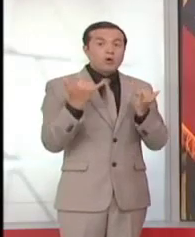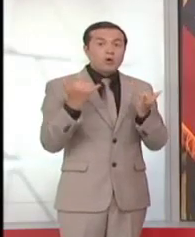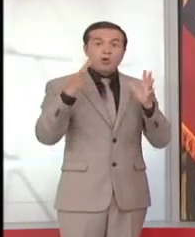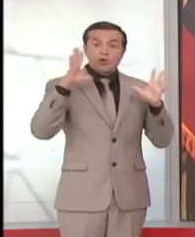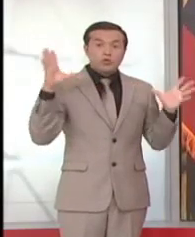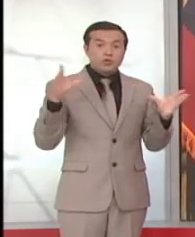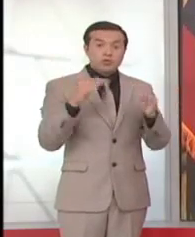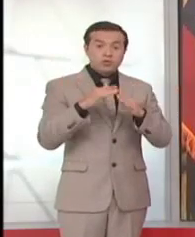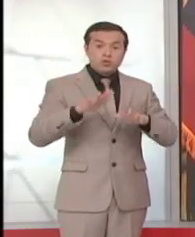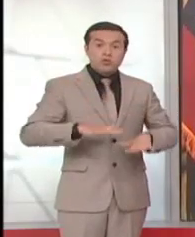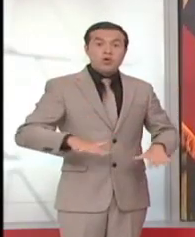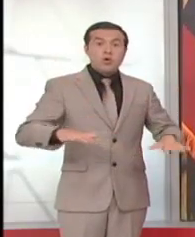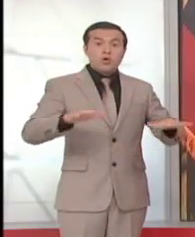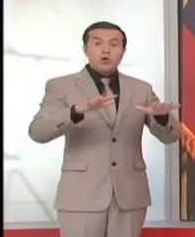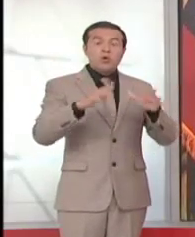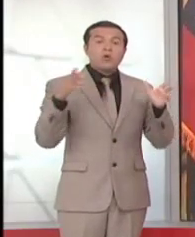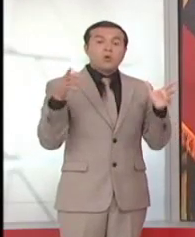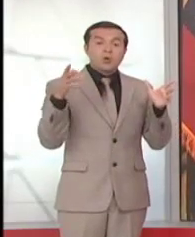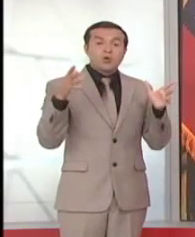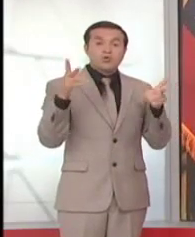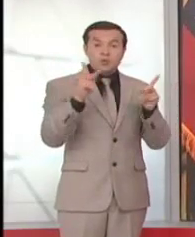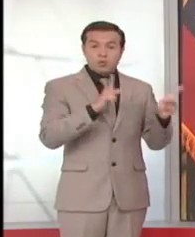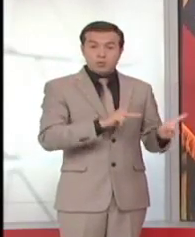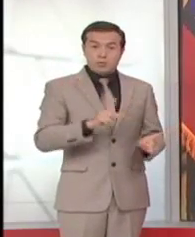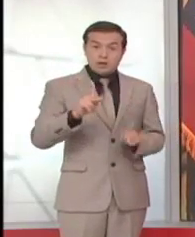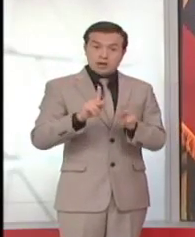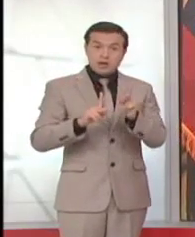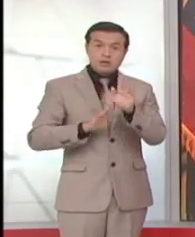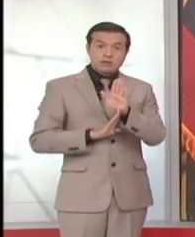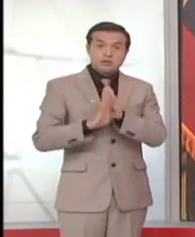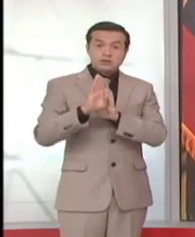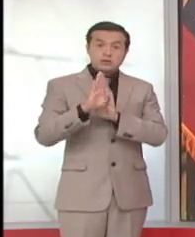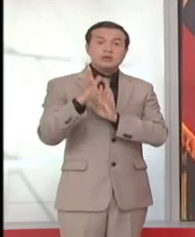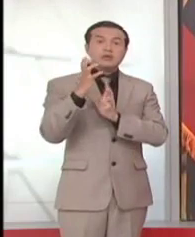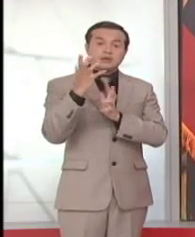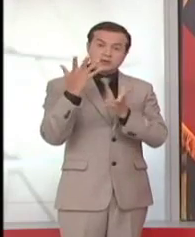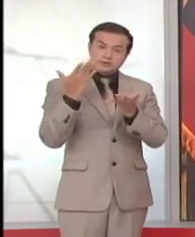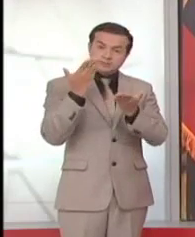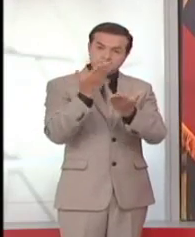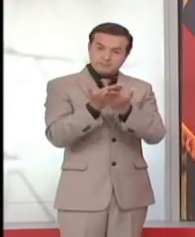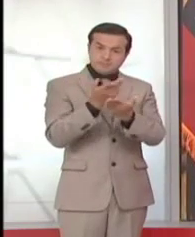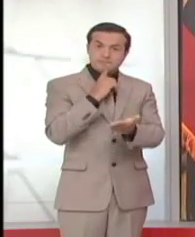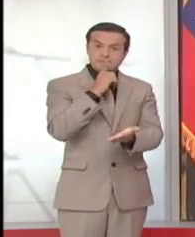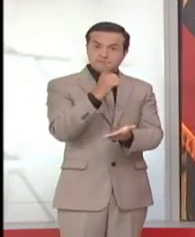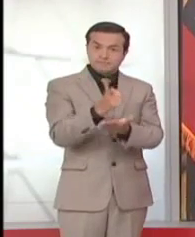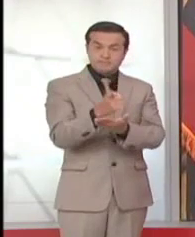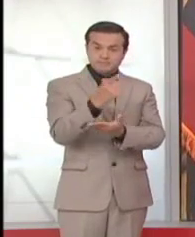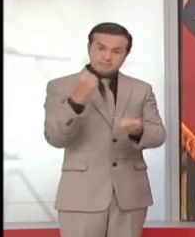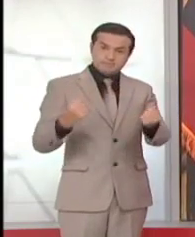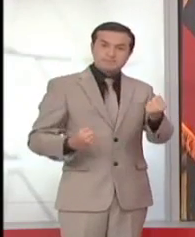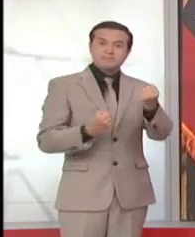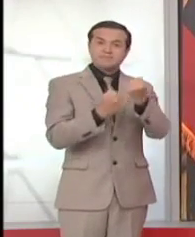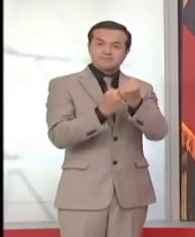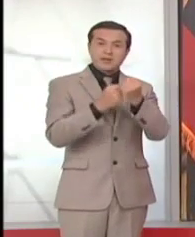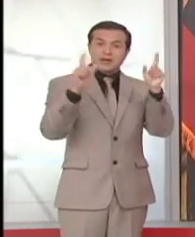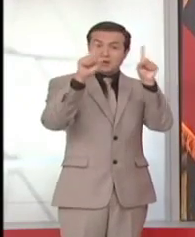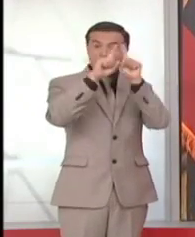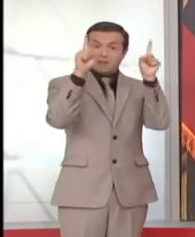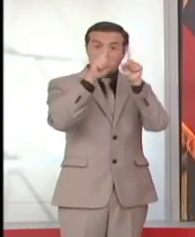plan que hemos denominado prosperidad y queremos que eso les decante en ayudar a empresarios ecuatorianos, a